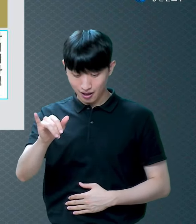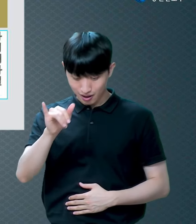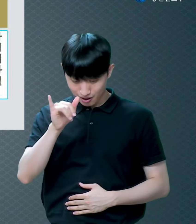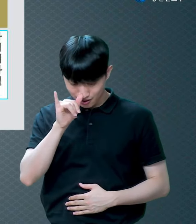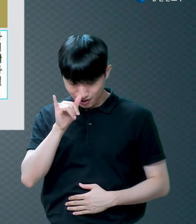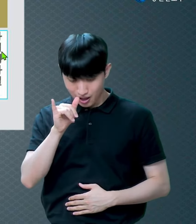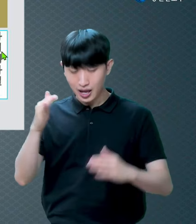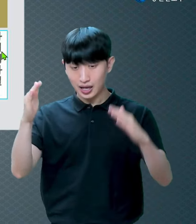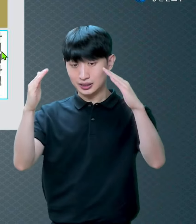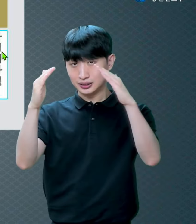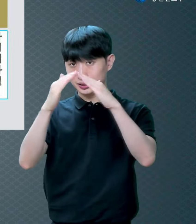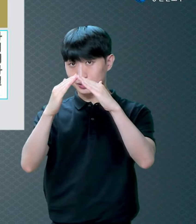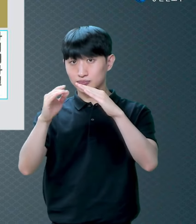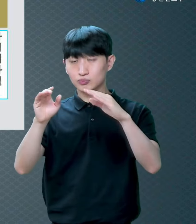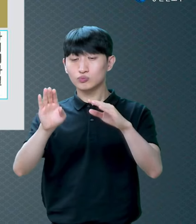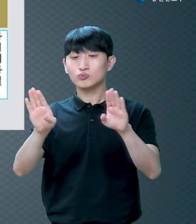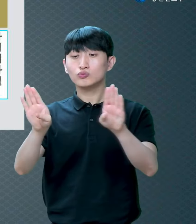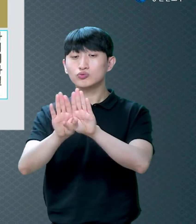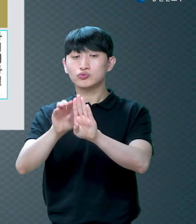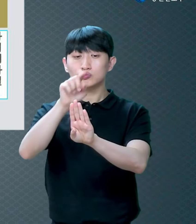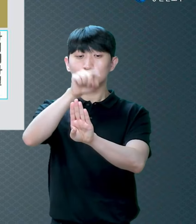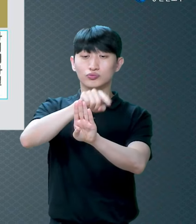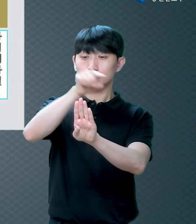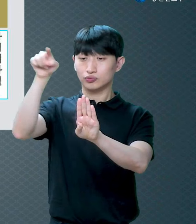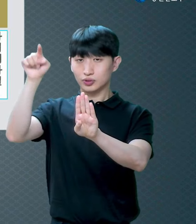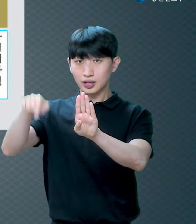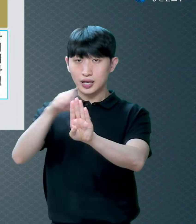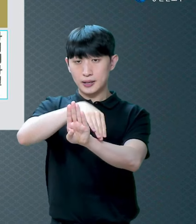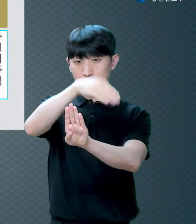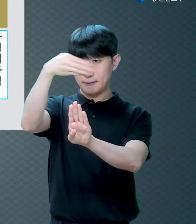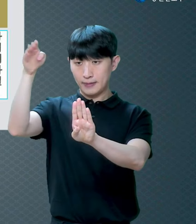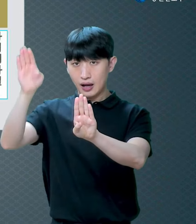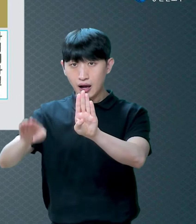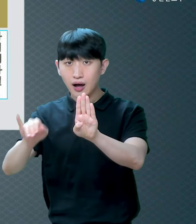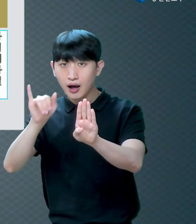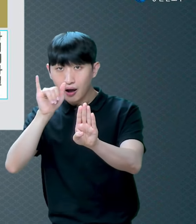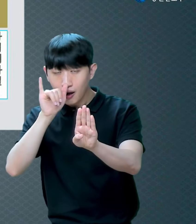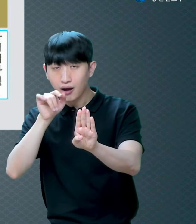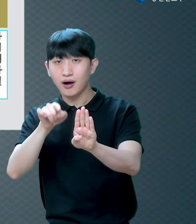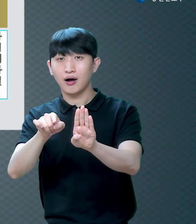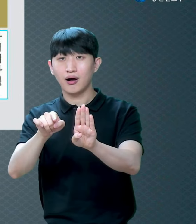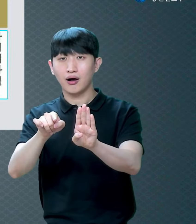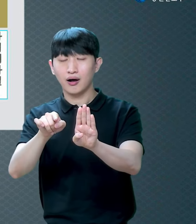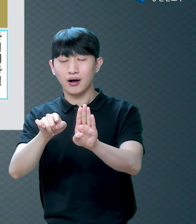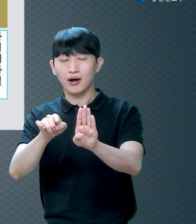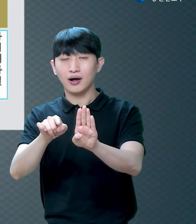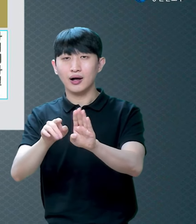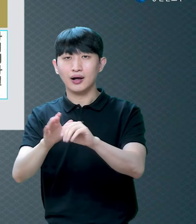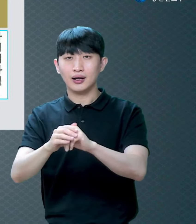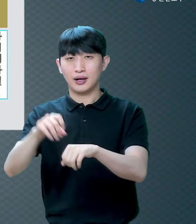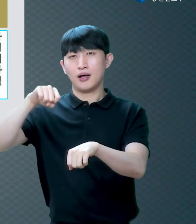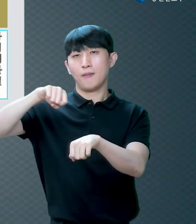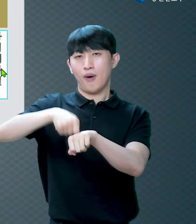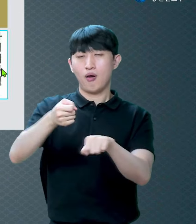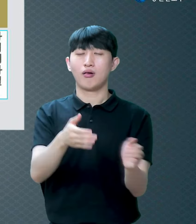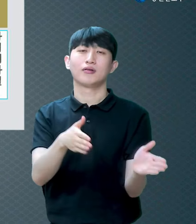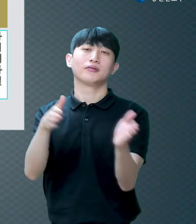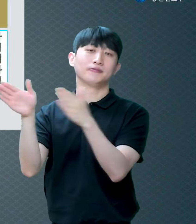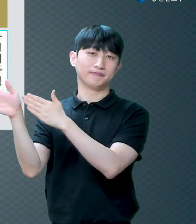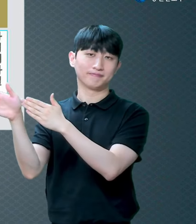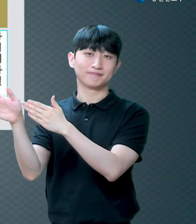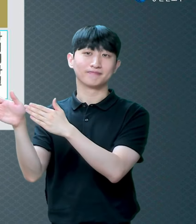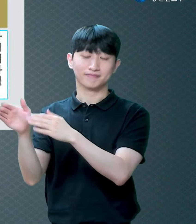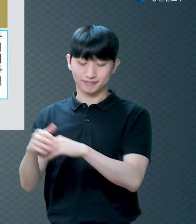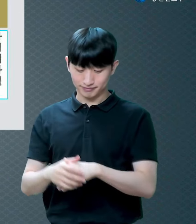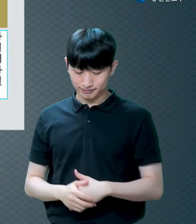거하는 집에 있어서 너희를 위하여 표적이 될지라 사인이 된다 그 말입니다 내가